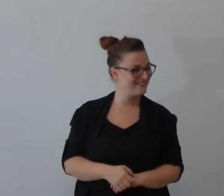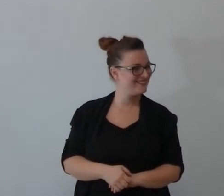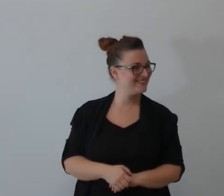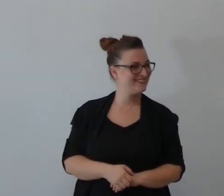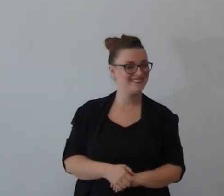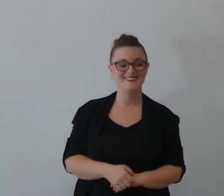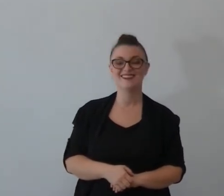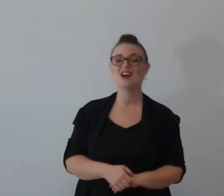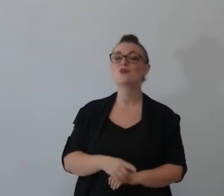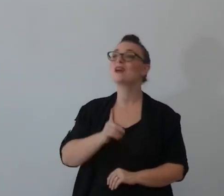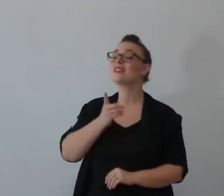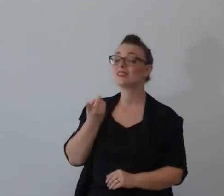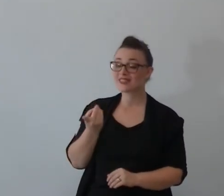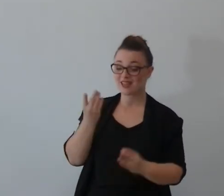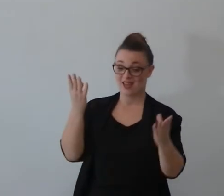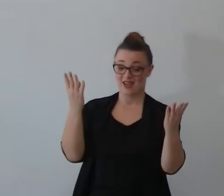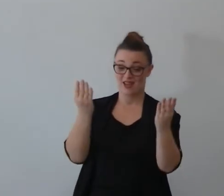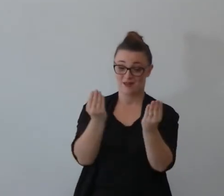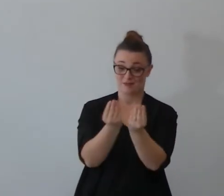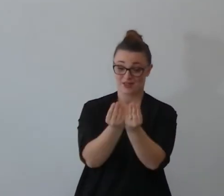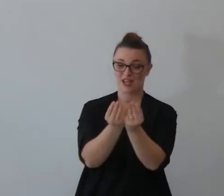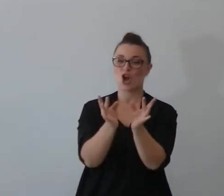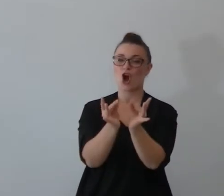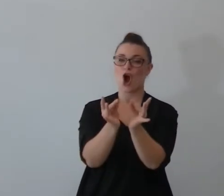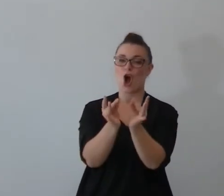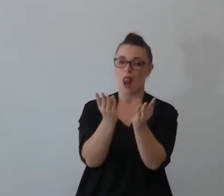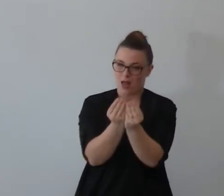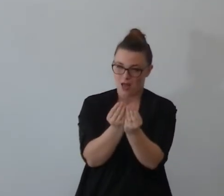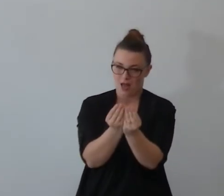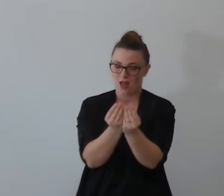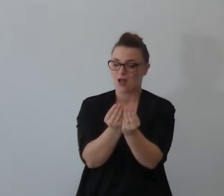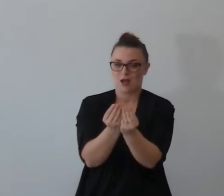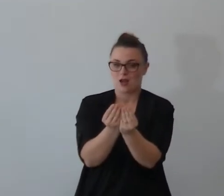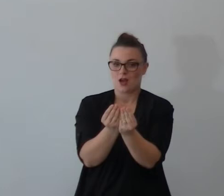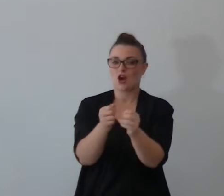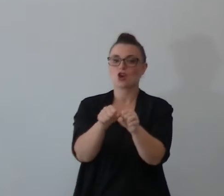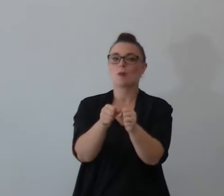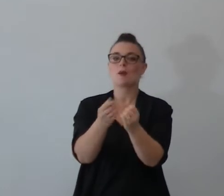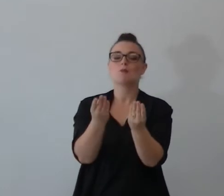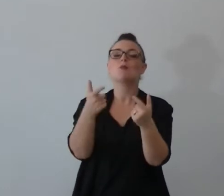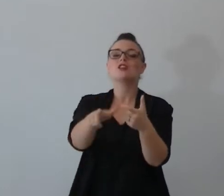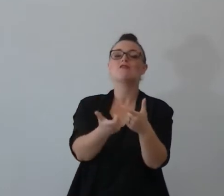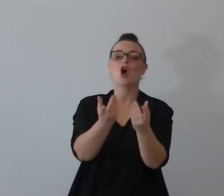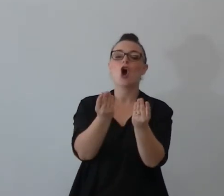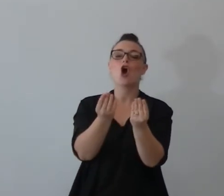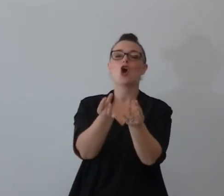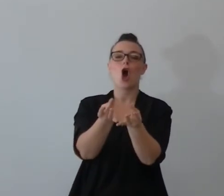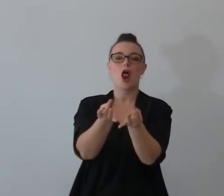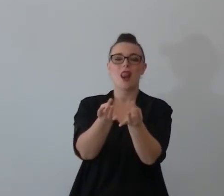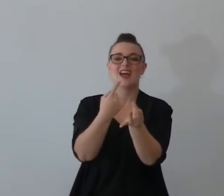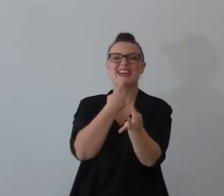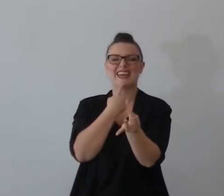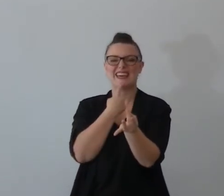la colla che ti tiene insieme non sarà possibile romperla perché c'è il Signore che ti tiene insieme questo non significa che tu non dovrai